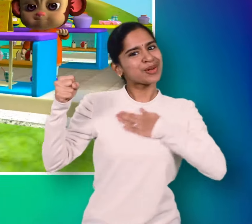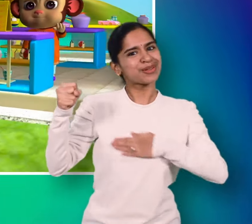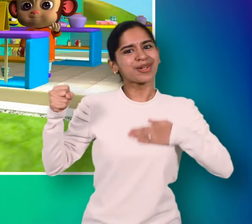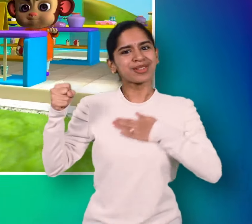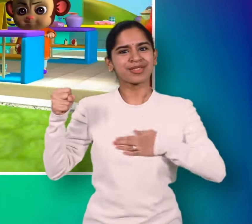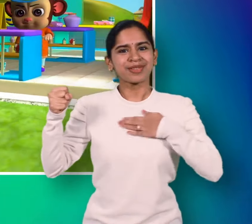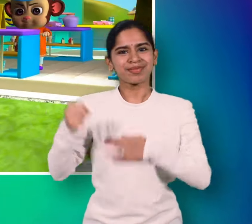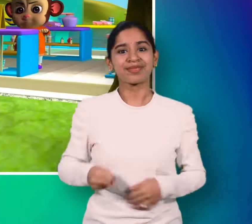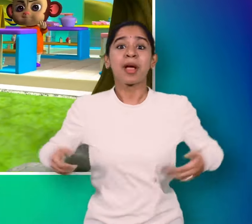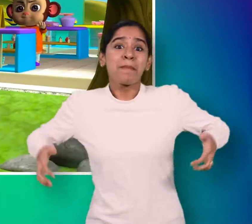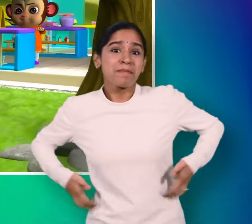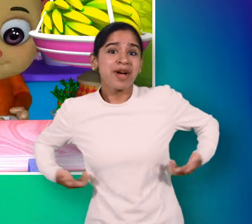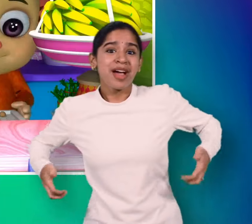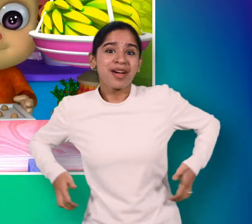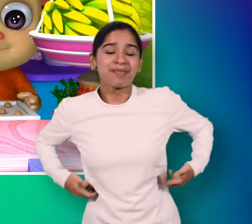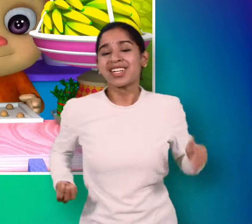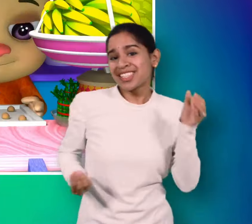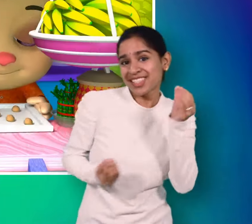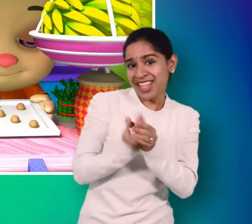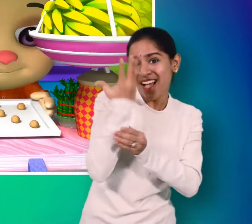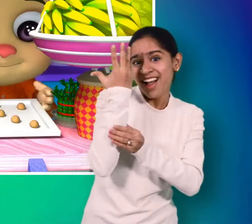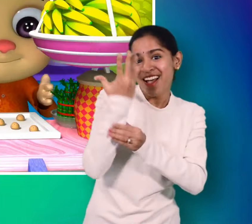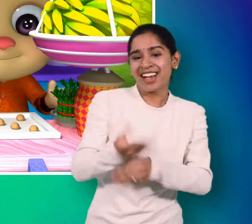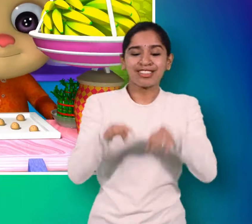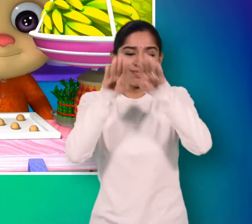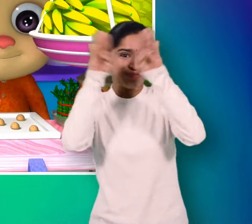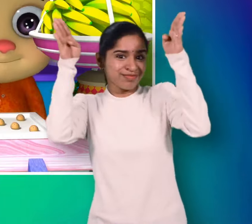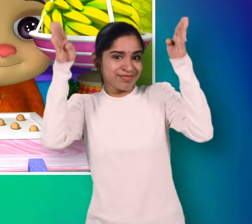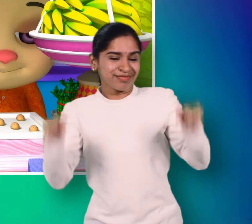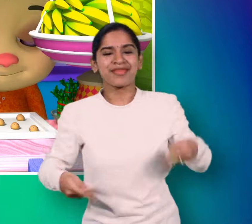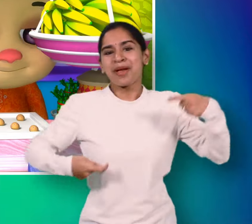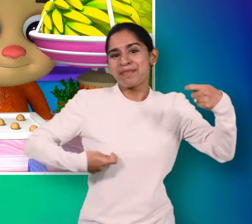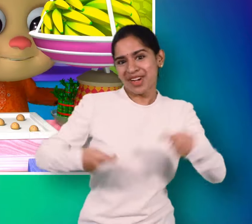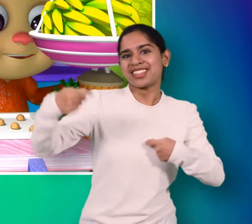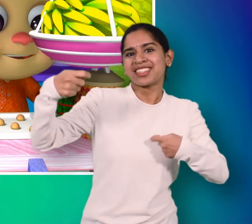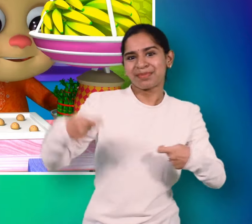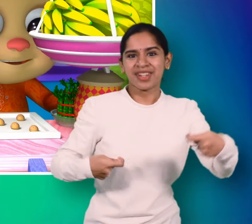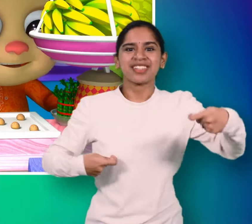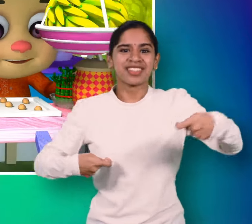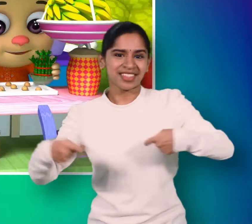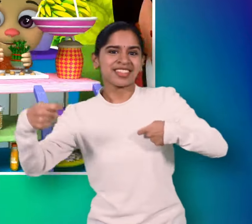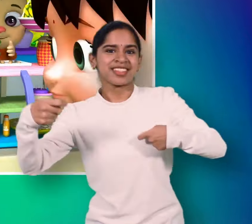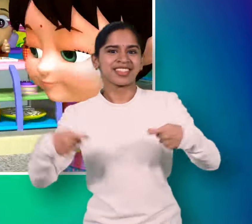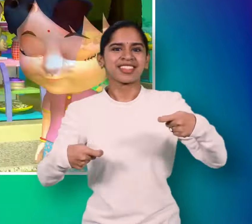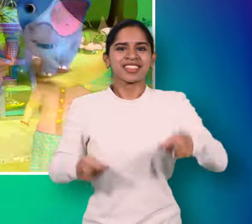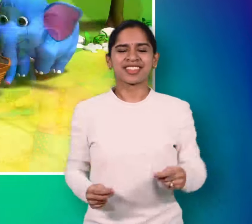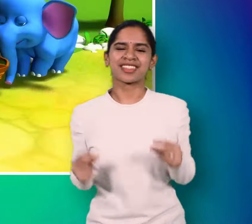एक पंदर ने खोली दुकार एक पंदर ने खोली दुकार